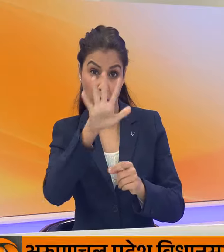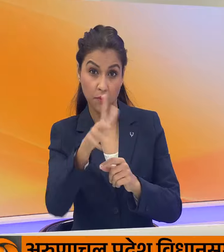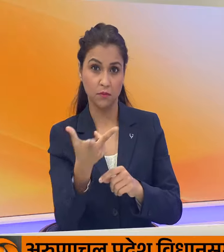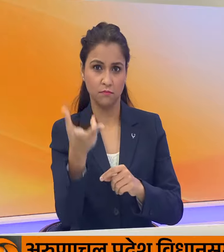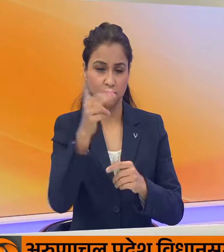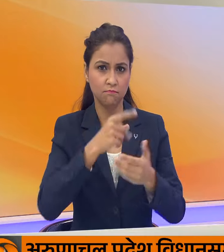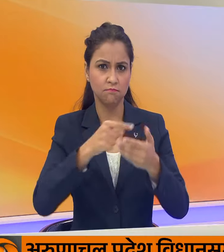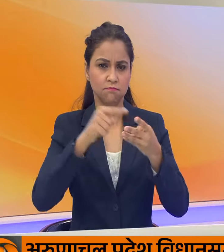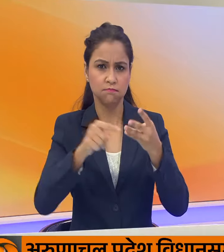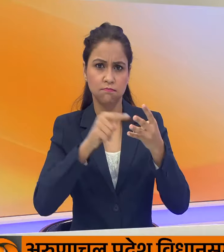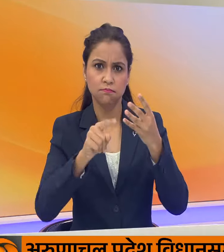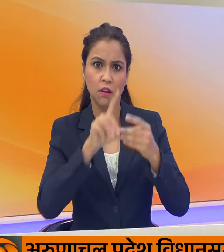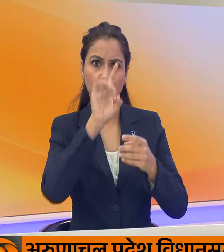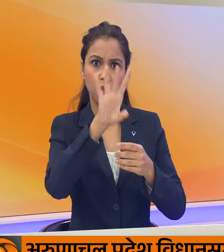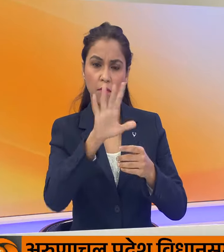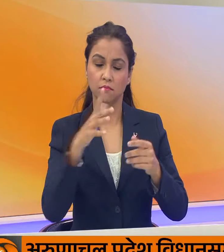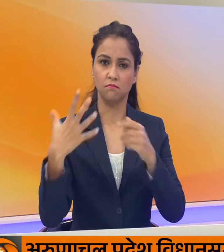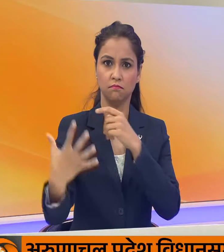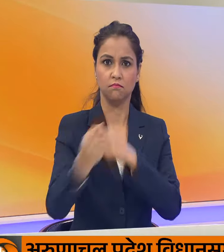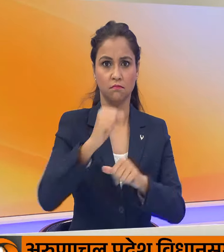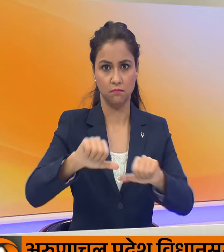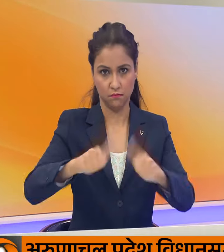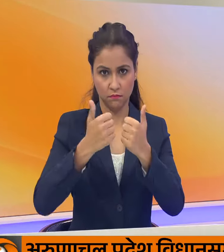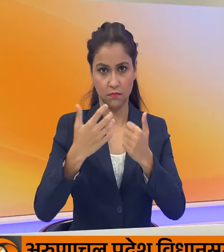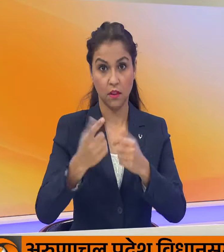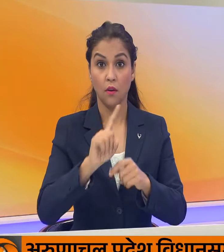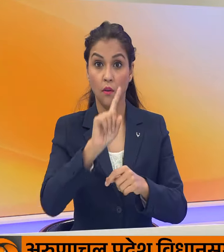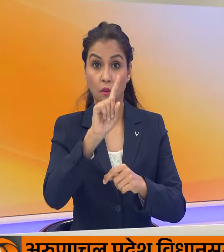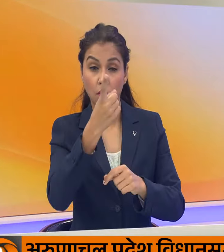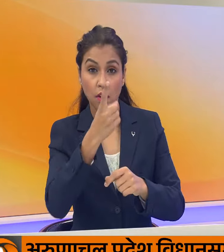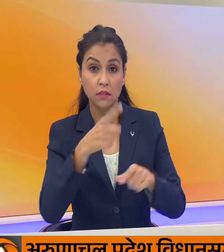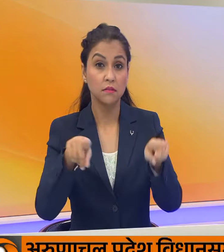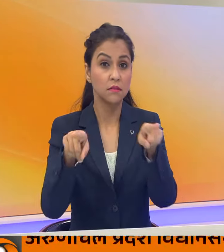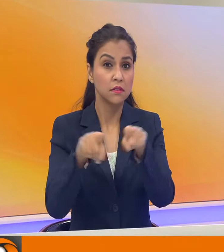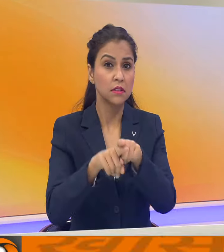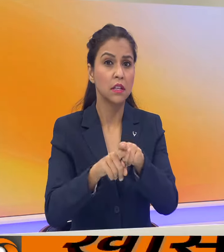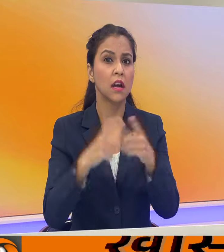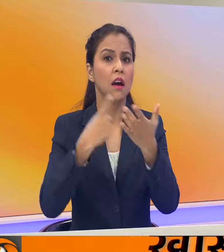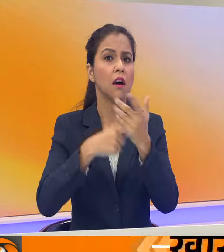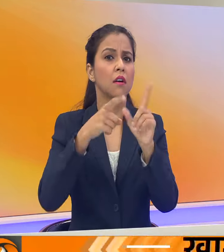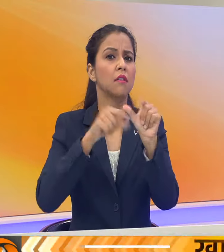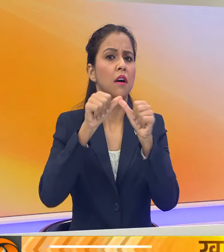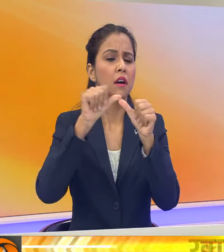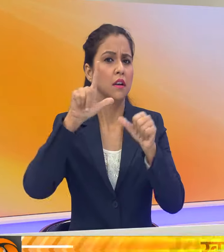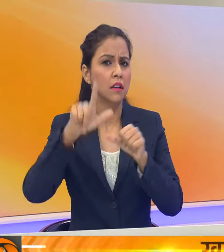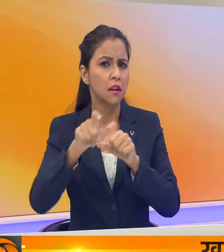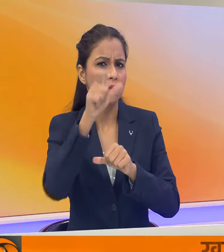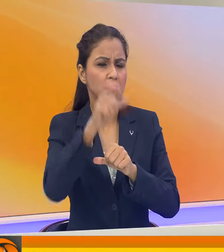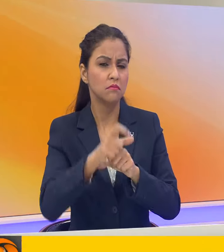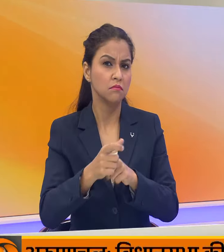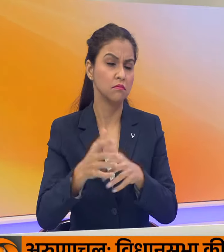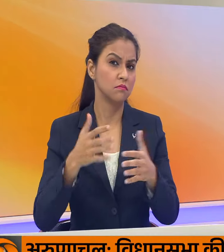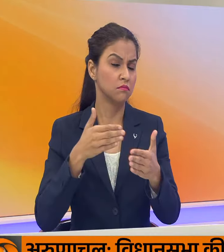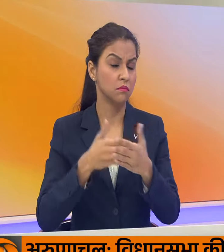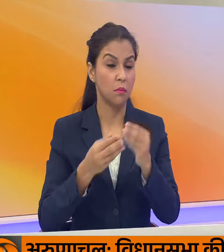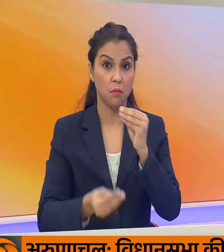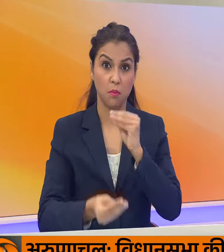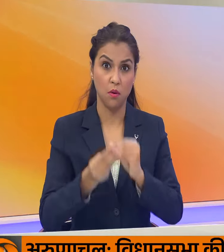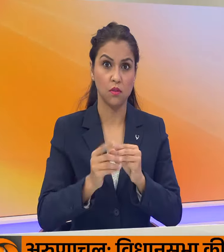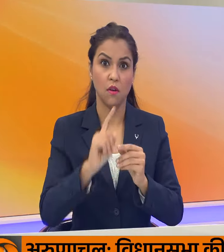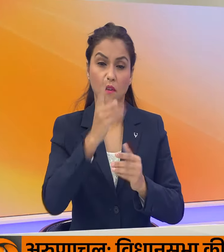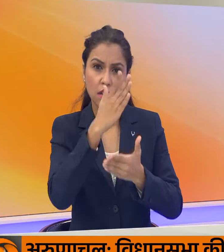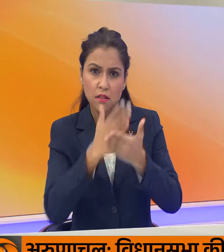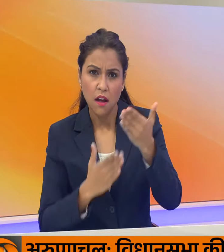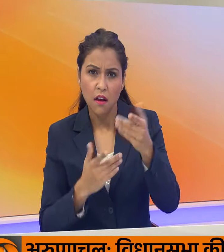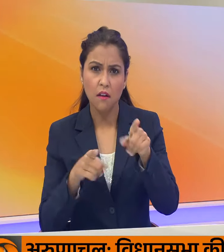चैंपियन्स लीग जीतने में काम्या भी पाई। पहले हाफ में बोर्शिया डॉटमंड रियाल मेडरिट पर भारी पड़ी। पहले हाफ में